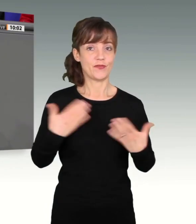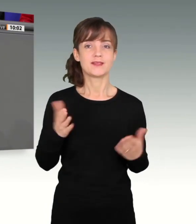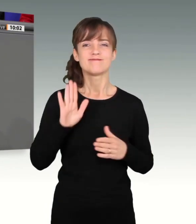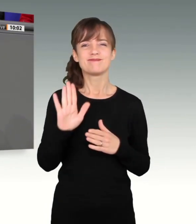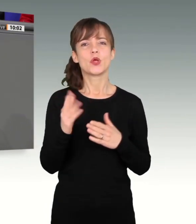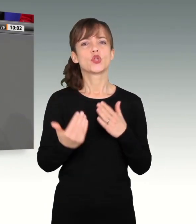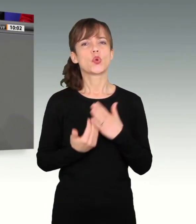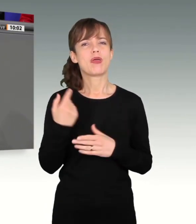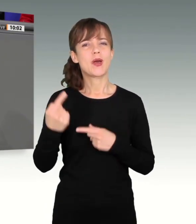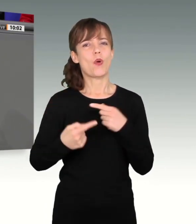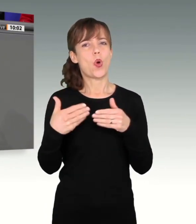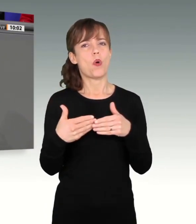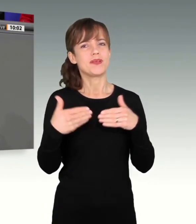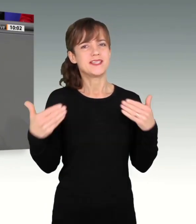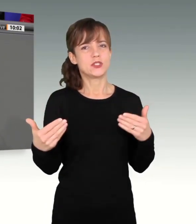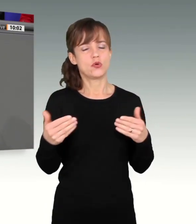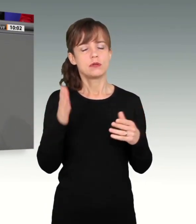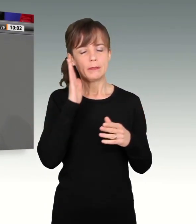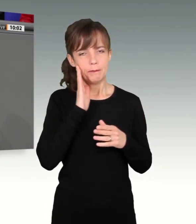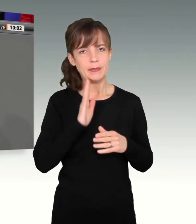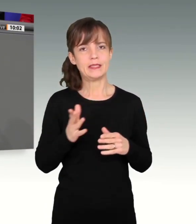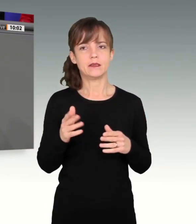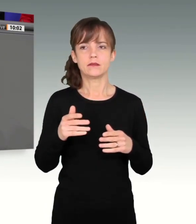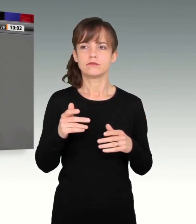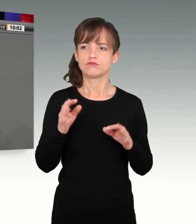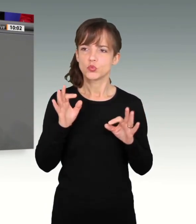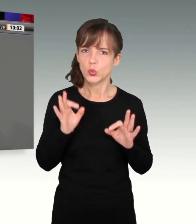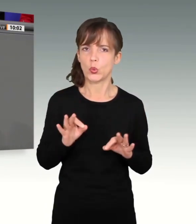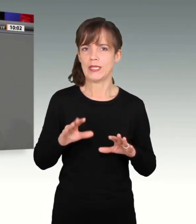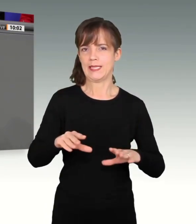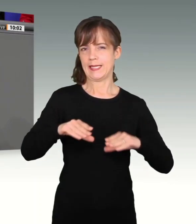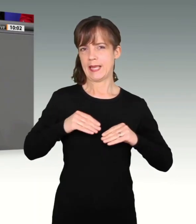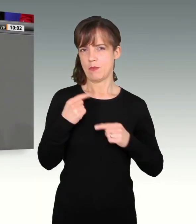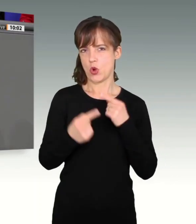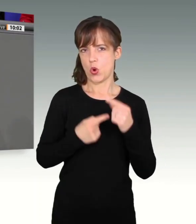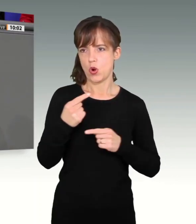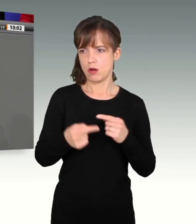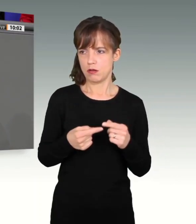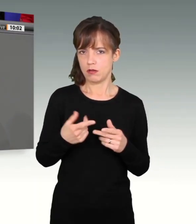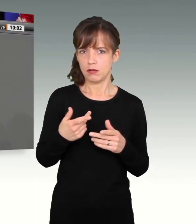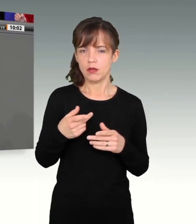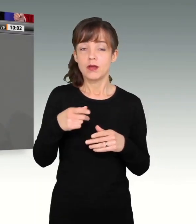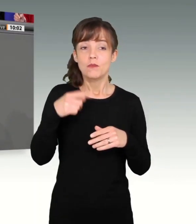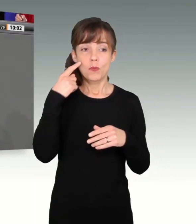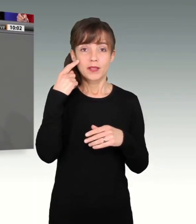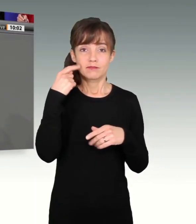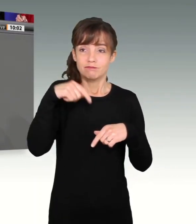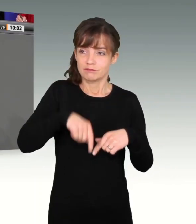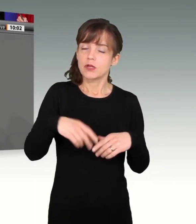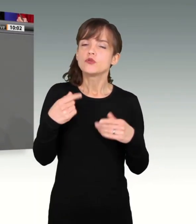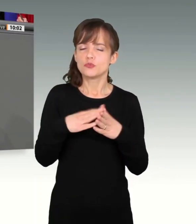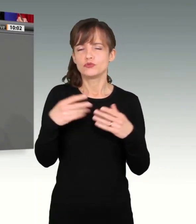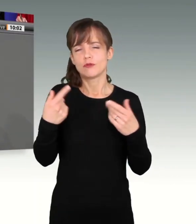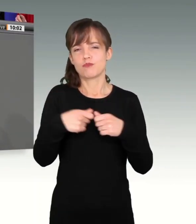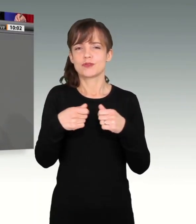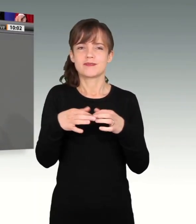Oppositionsrolle wirklich an der Stelle einsetzen, wo es möglich erforderlich ist. Wir leben hier vom Streit im Deutschen Bundestag. Aber das, was Sie